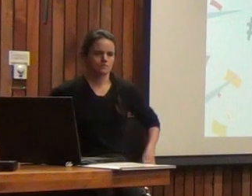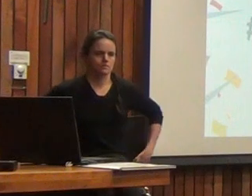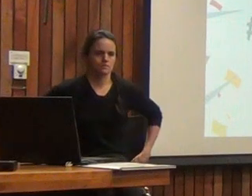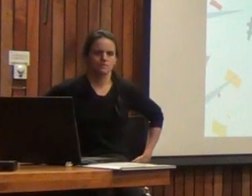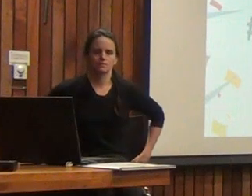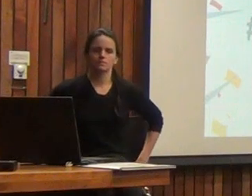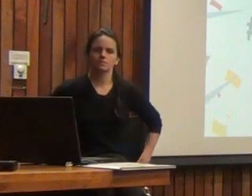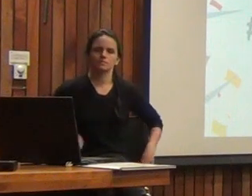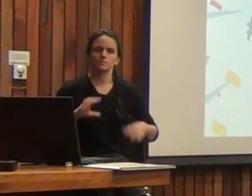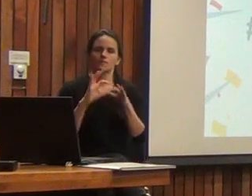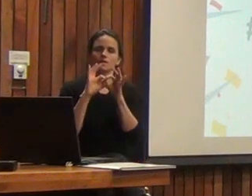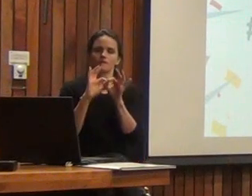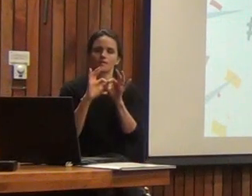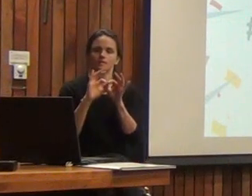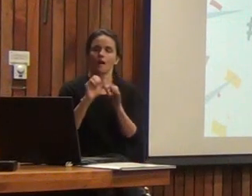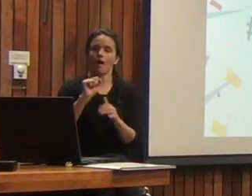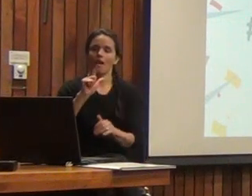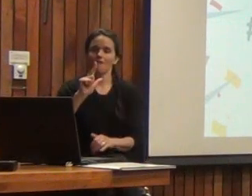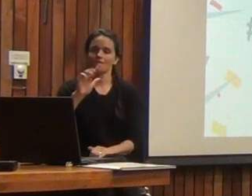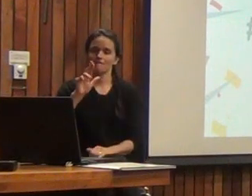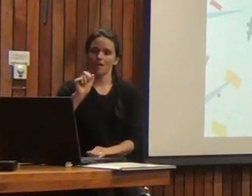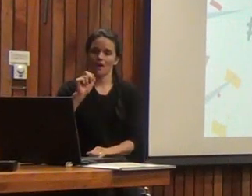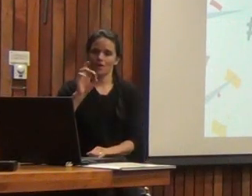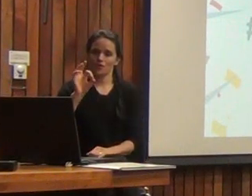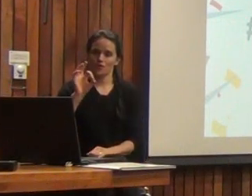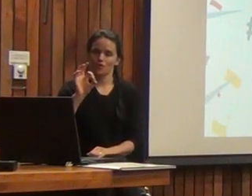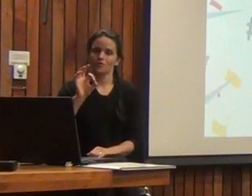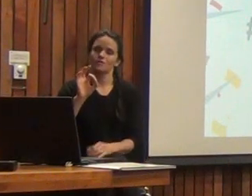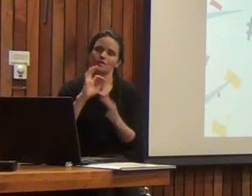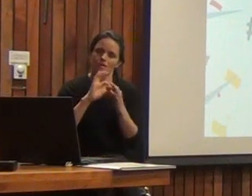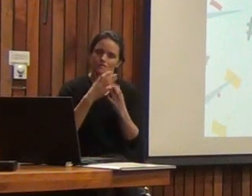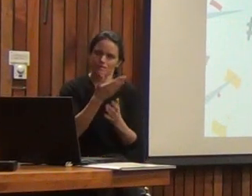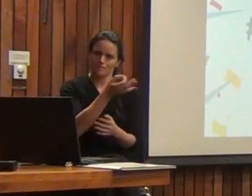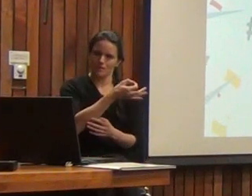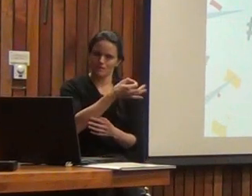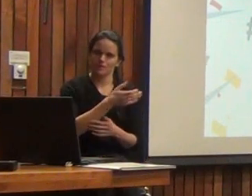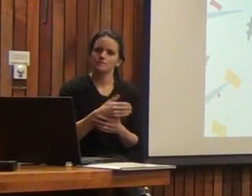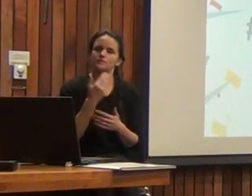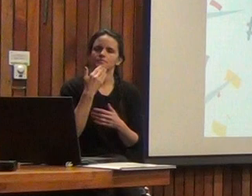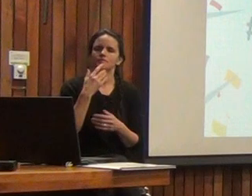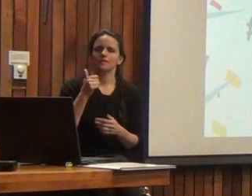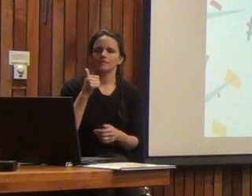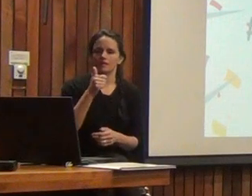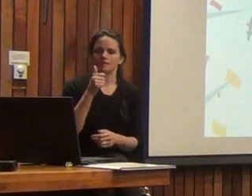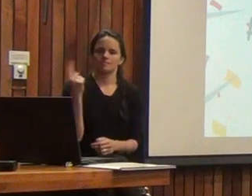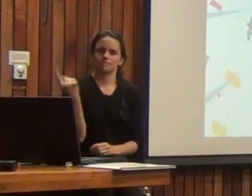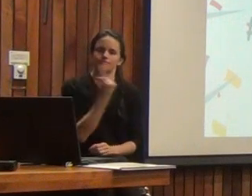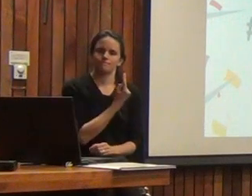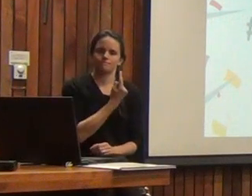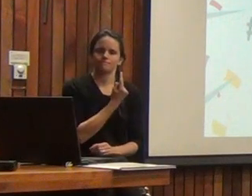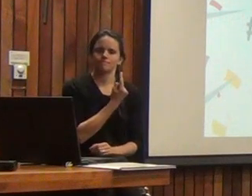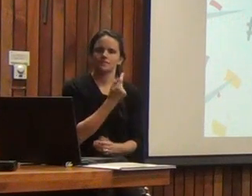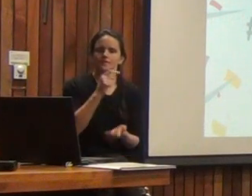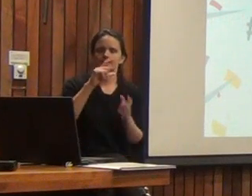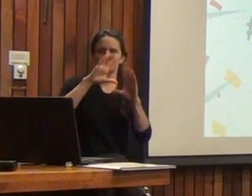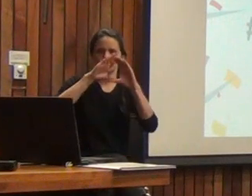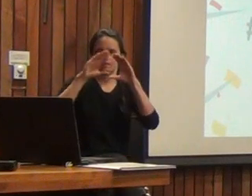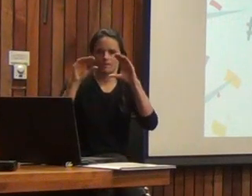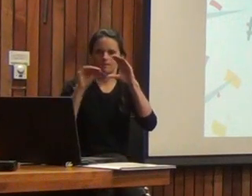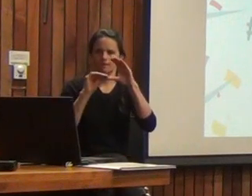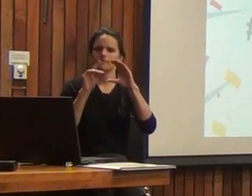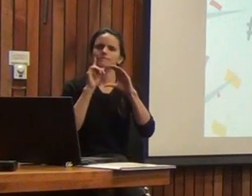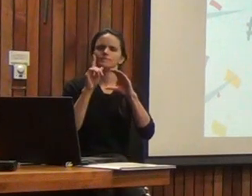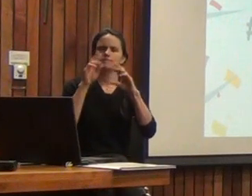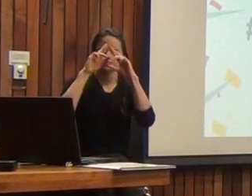Muchas gracias, Álvaro Osa, por sus palabras. A continuación, damos paso al director del Centro de Desarrollo de Tecnologías de Inclusión,